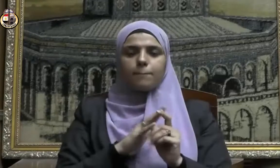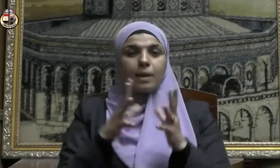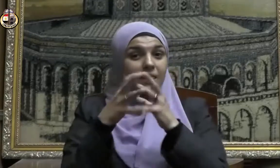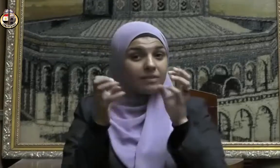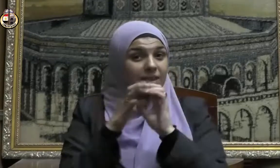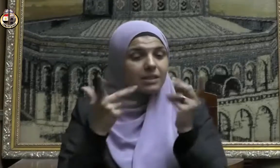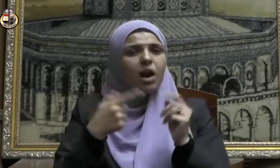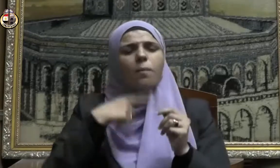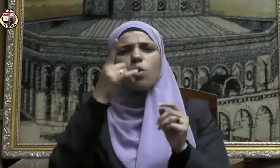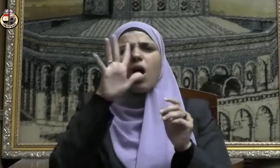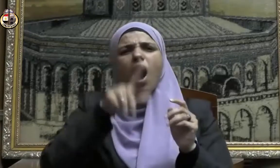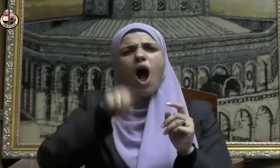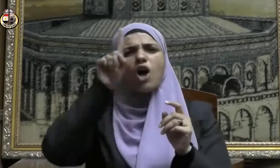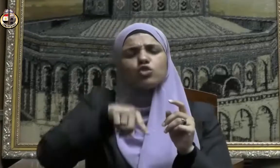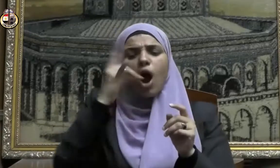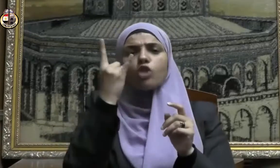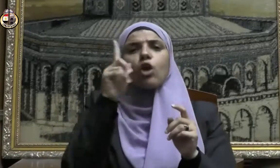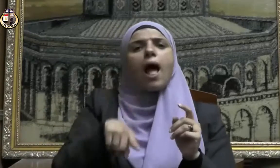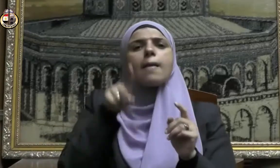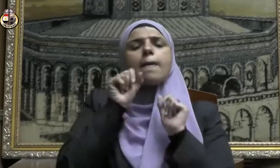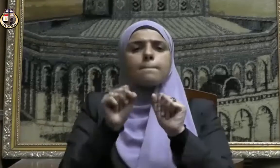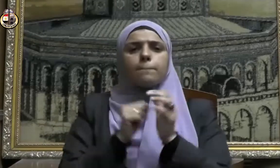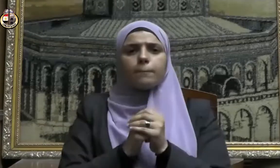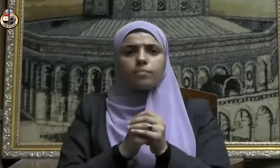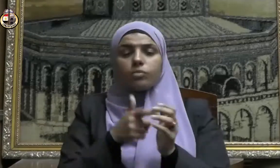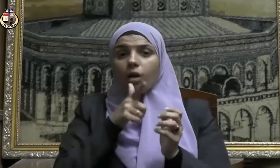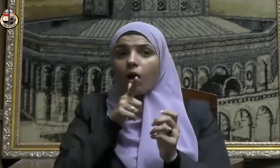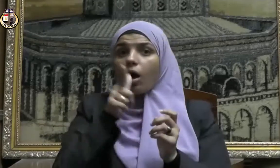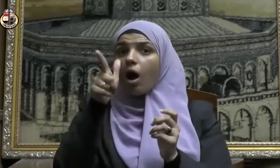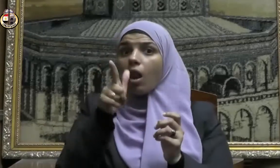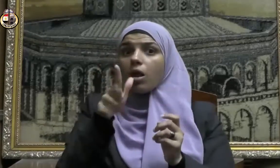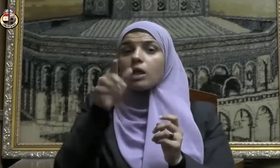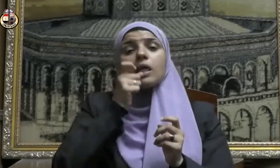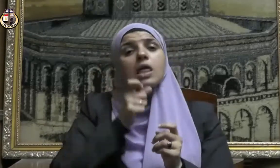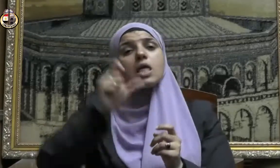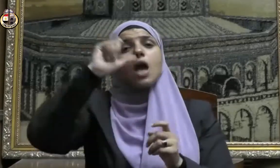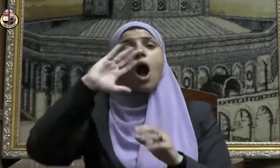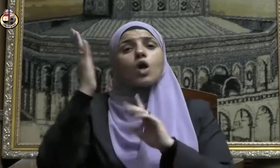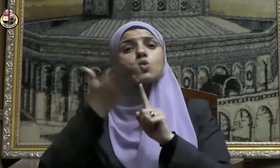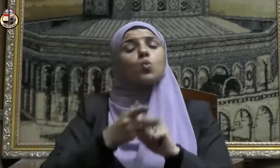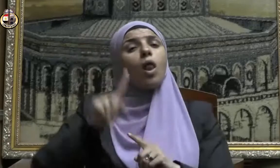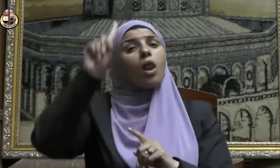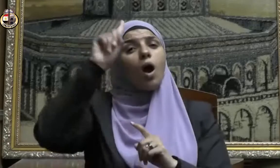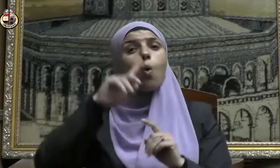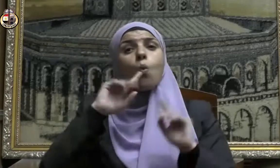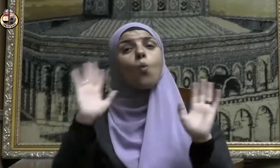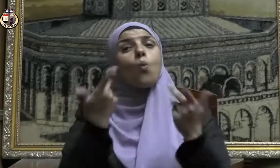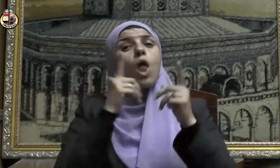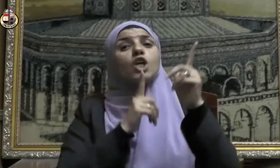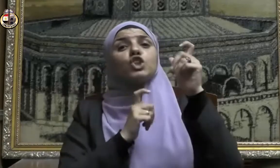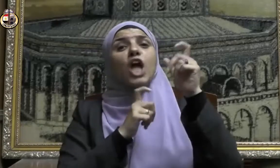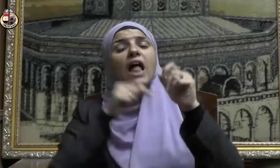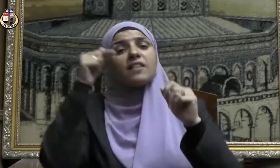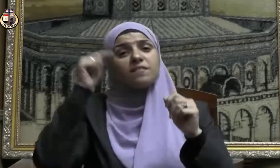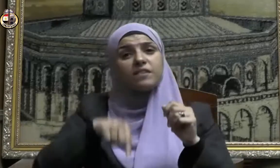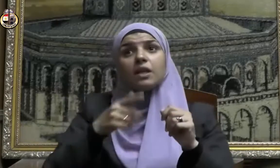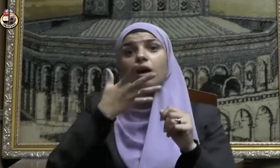أيام العشر قالوا يا رسول الله ولا الجهاد في سبيل الله